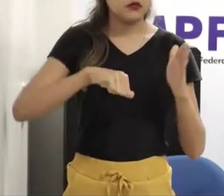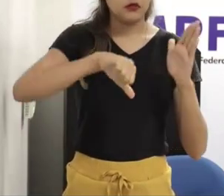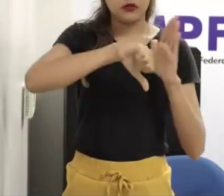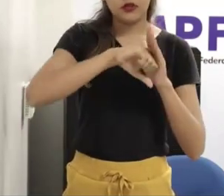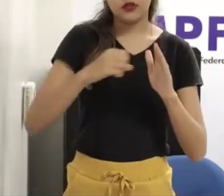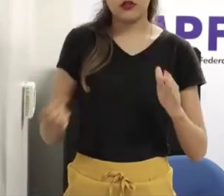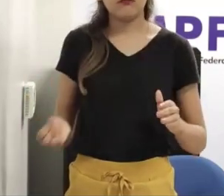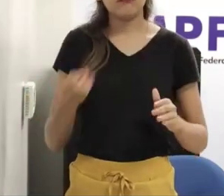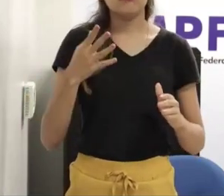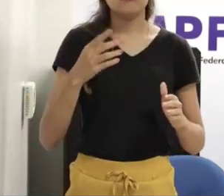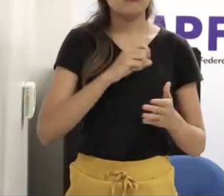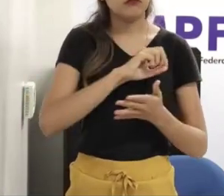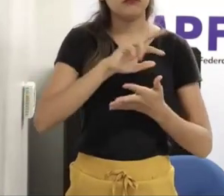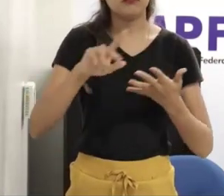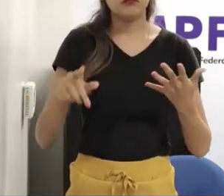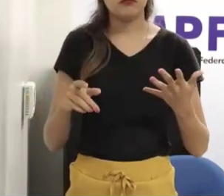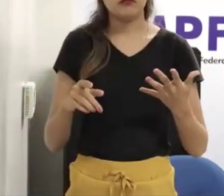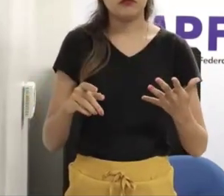uma nova modalidade,